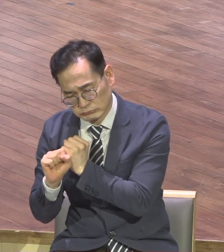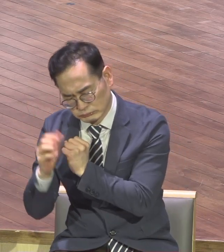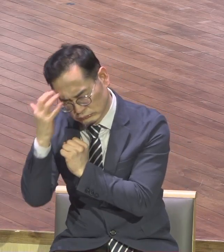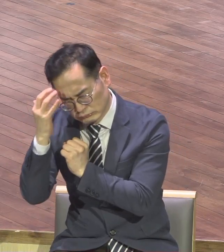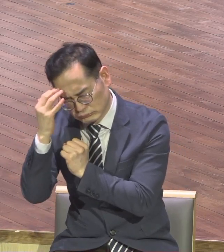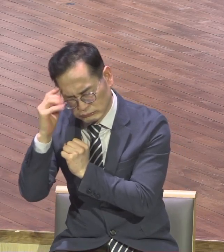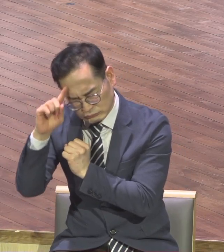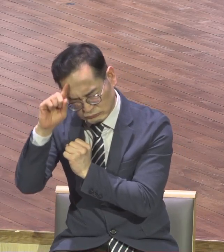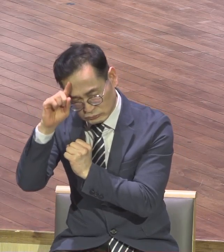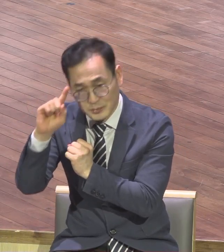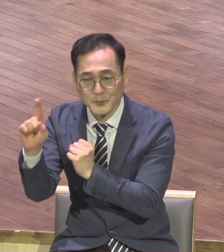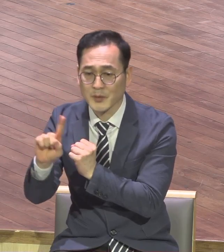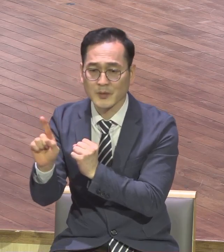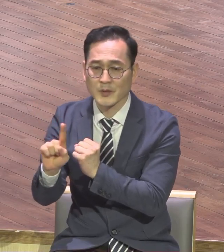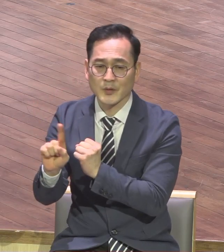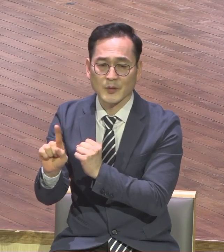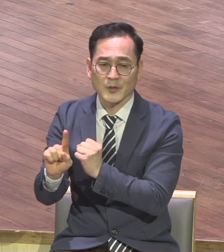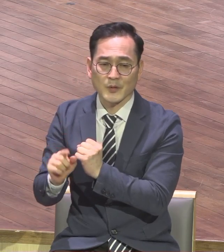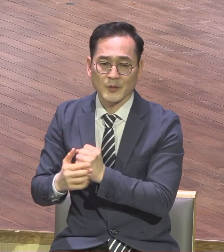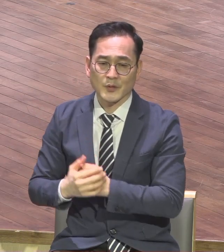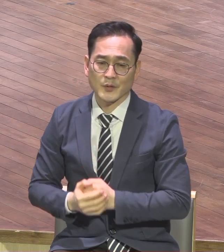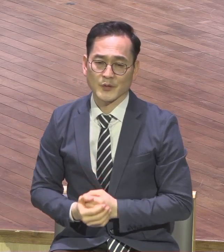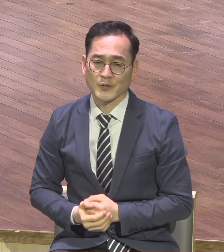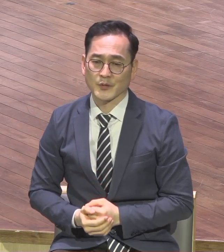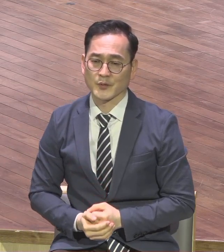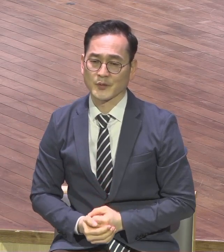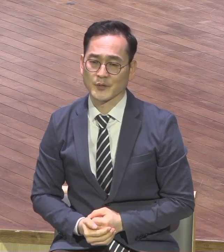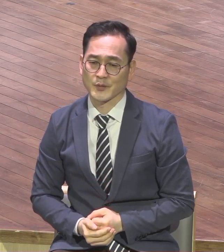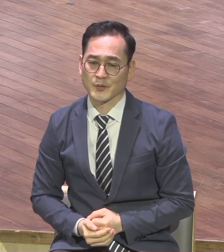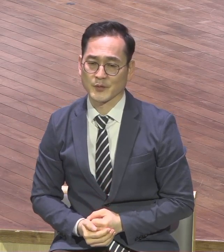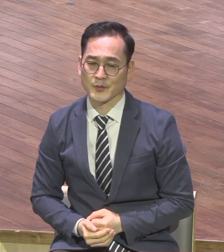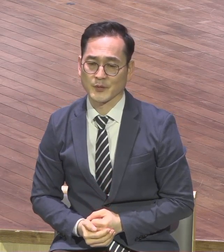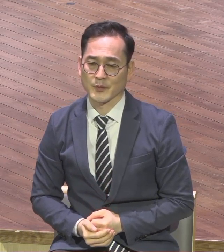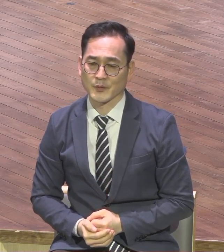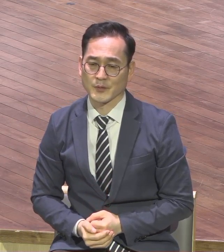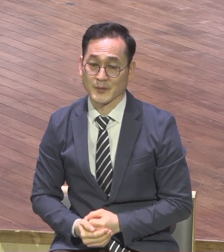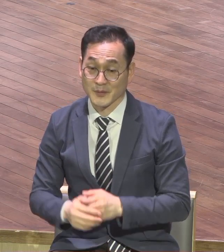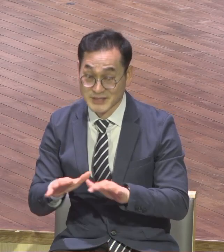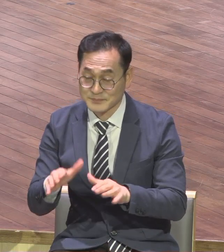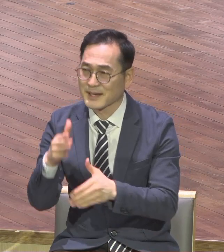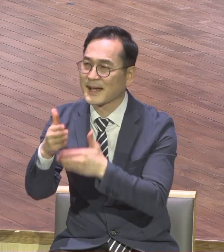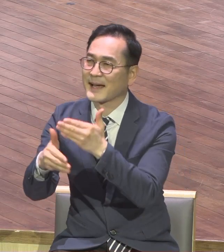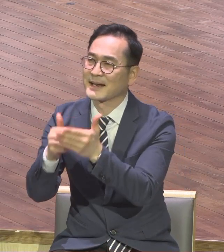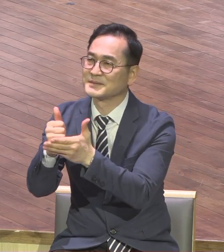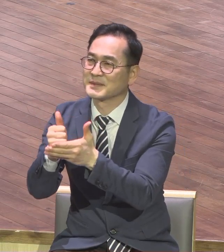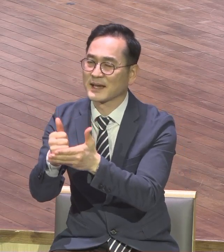지금 이 시간 다 하나님께 내려놓고 불을 지으시기 바랍니다